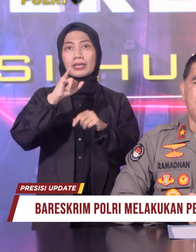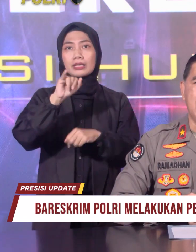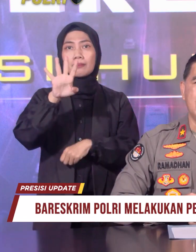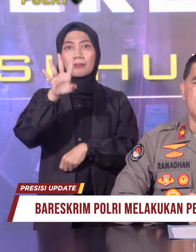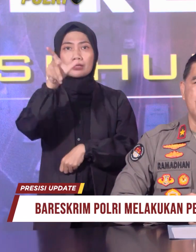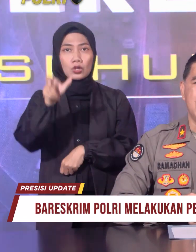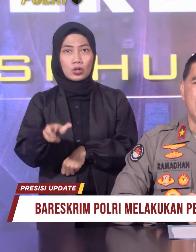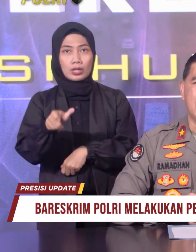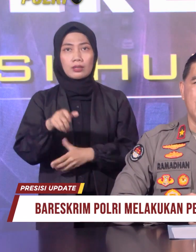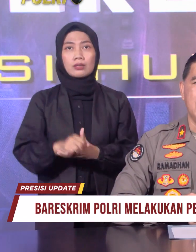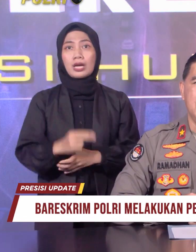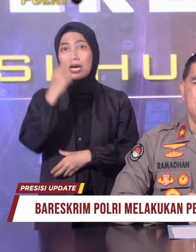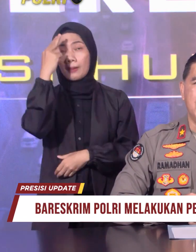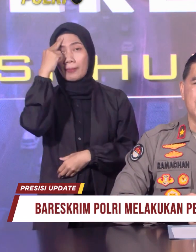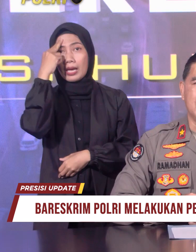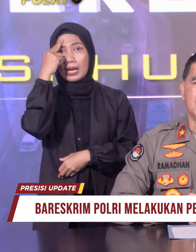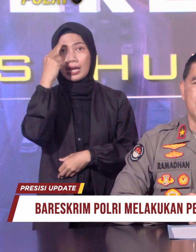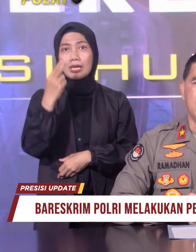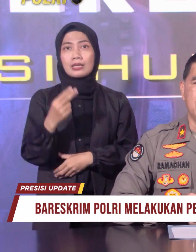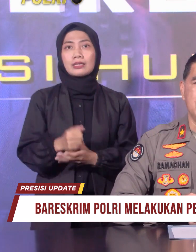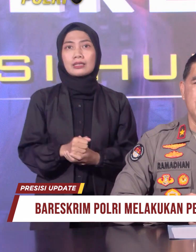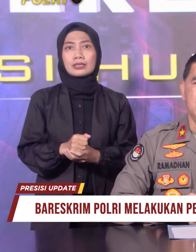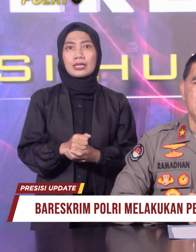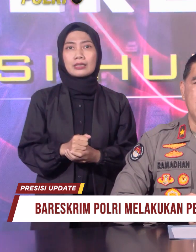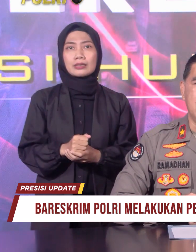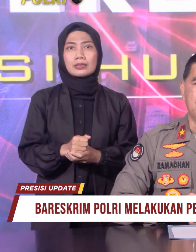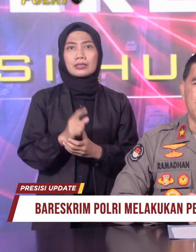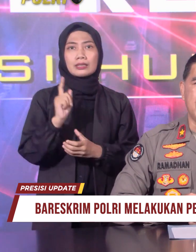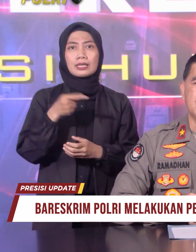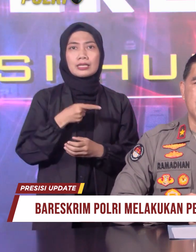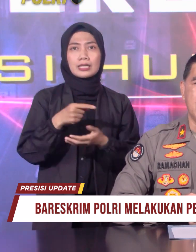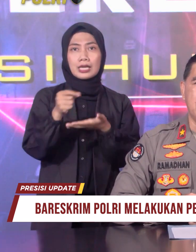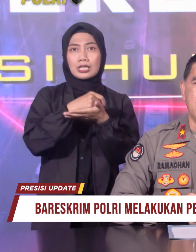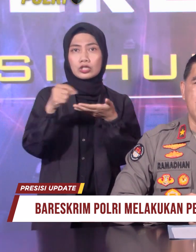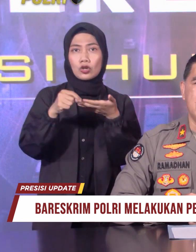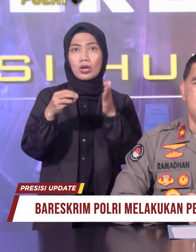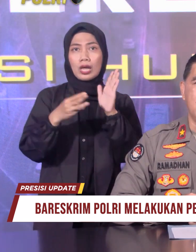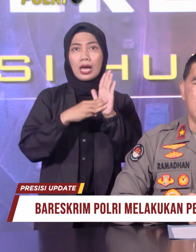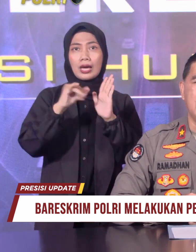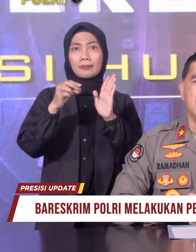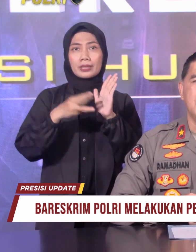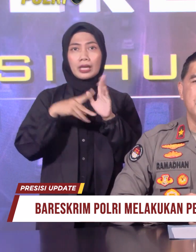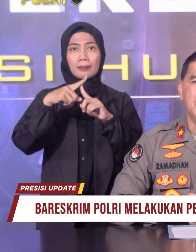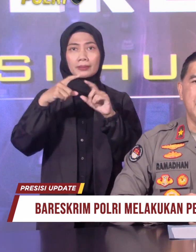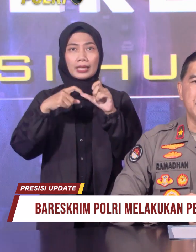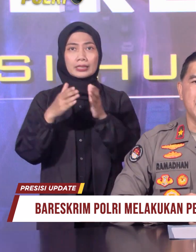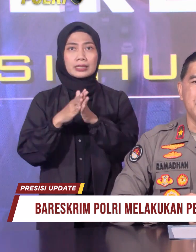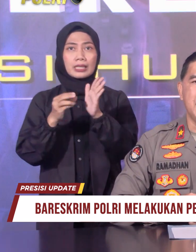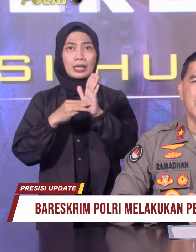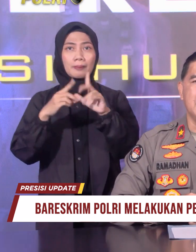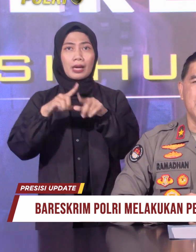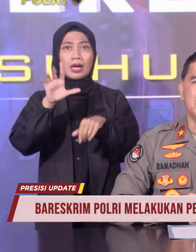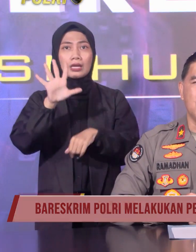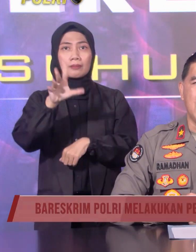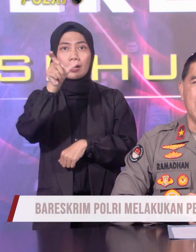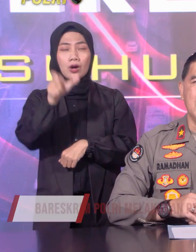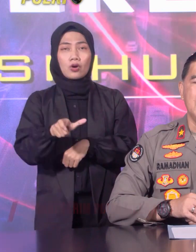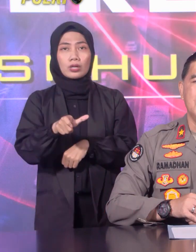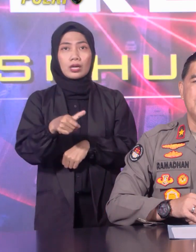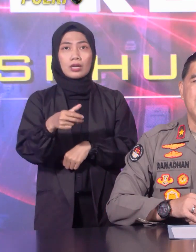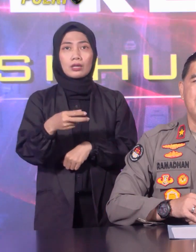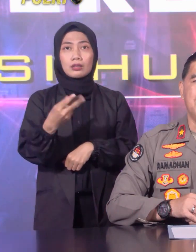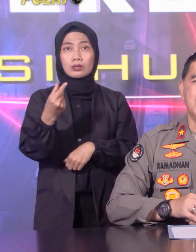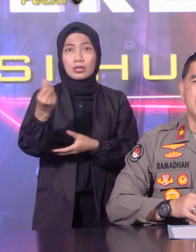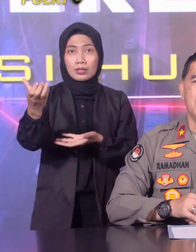pihak Kepala dan Bendahara, Madrasah MI, MTS, MA 5 orang, pihak pengirim dana 15 orang,